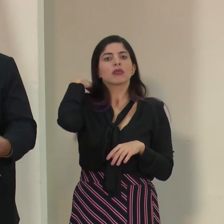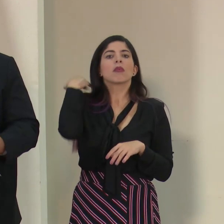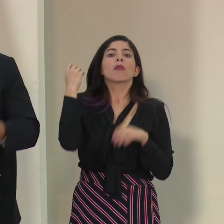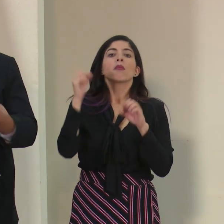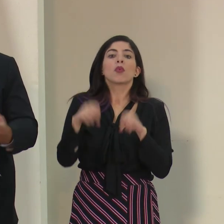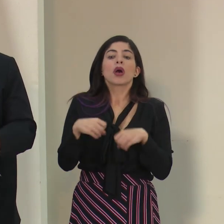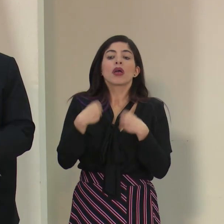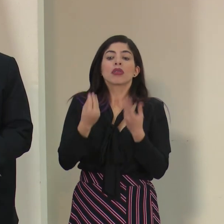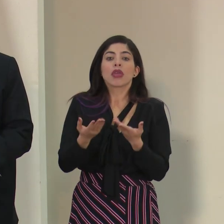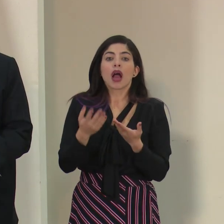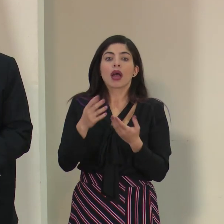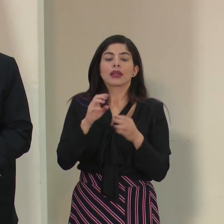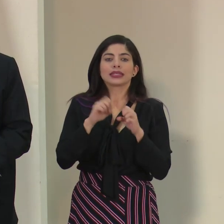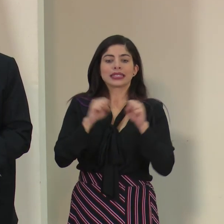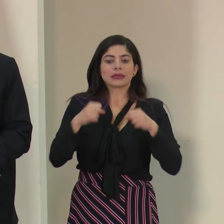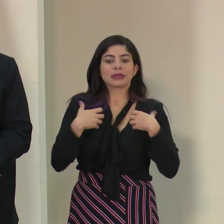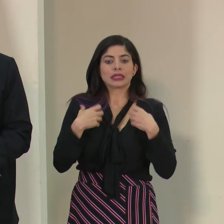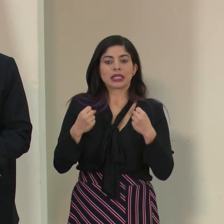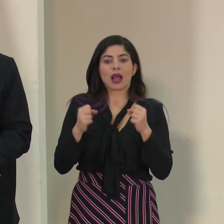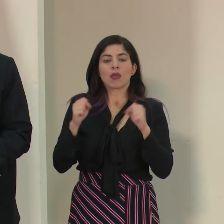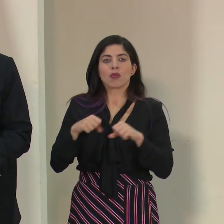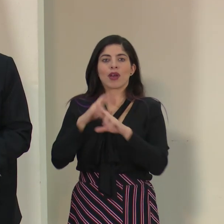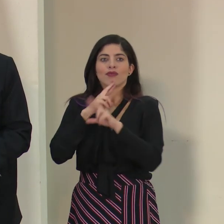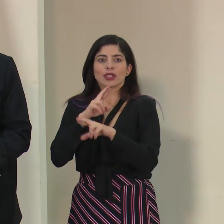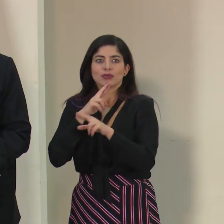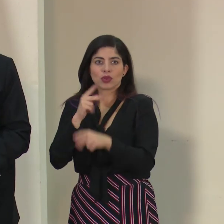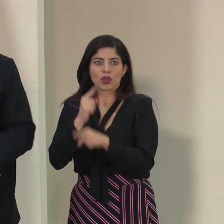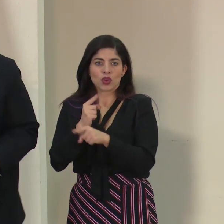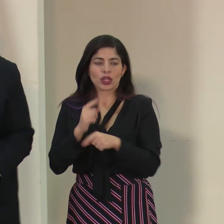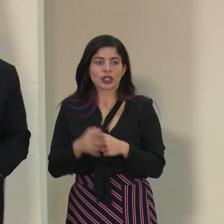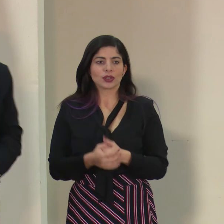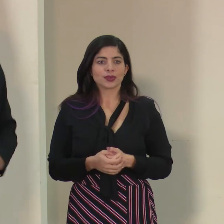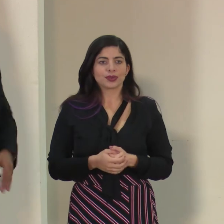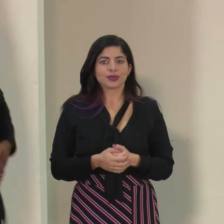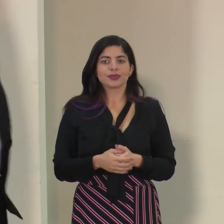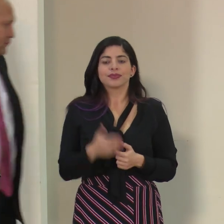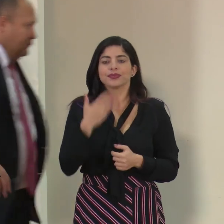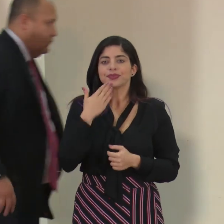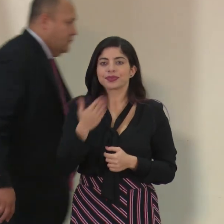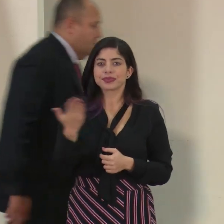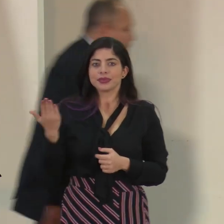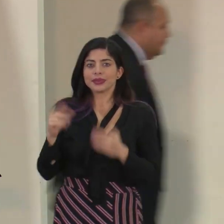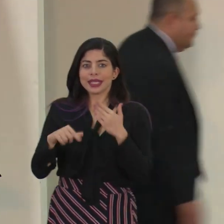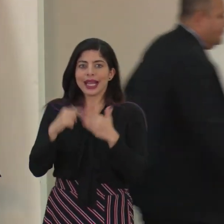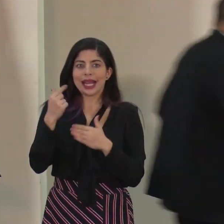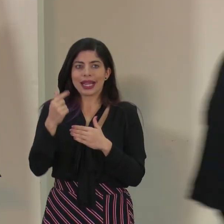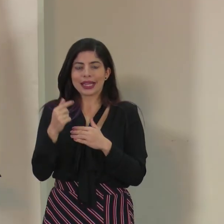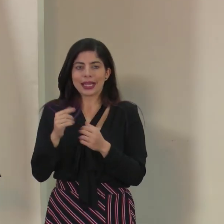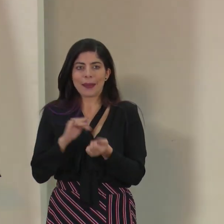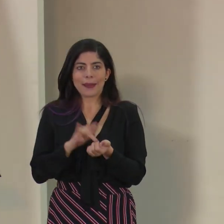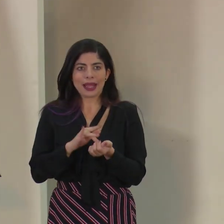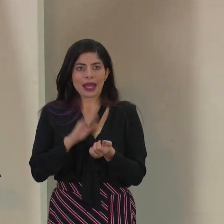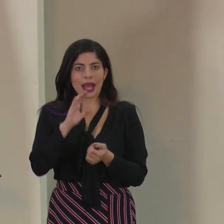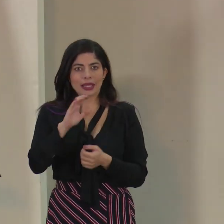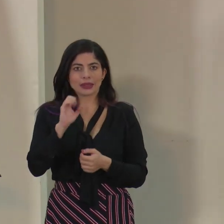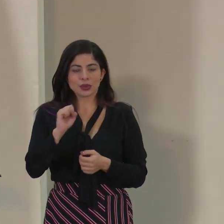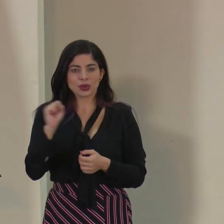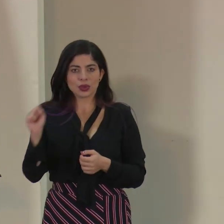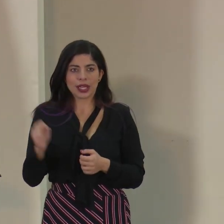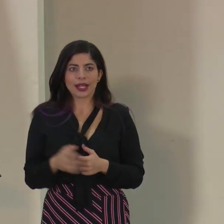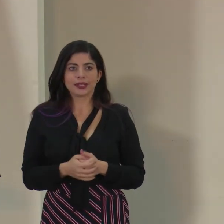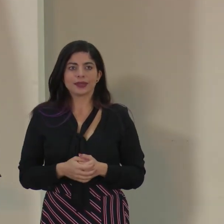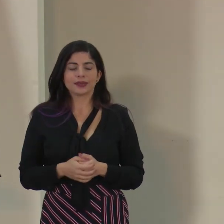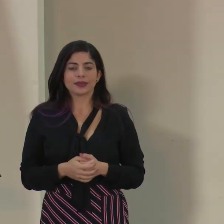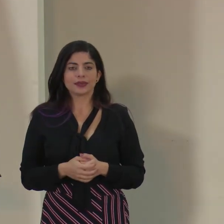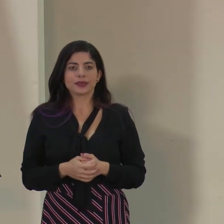se dé de una forma que el sistema de salud pueda responder adecuadamente. Muchas gracias al gerente médico de la Caja Costarricense del